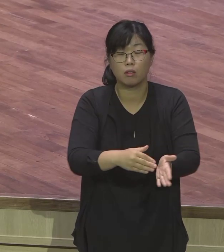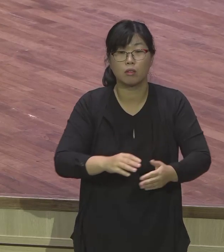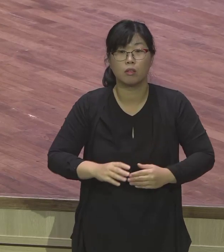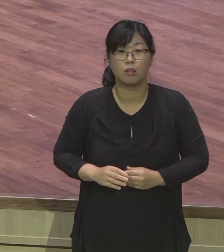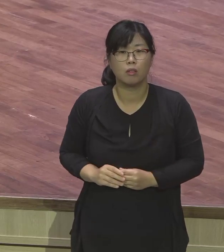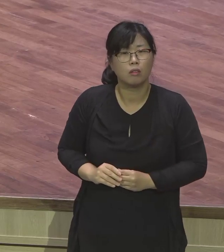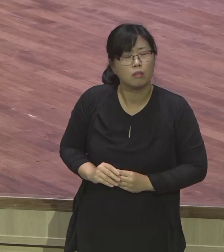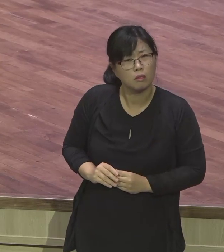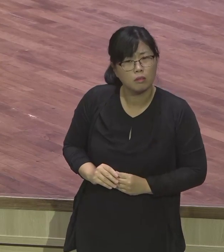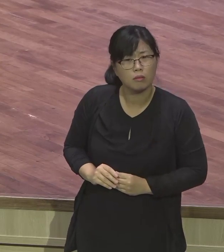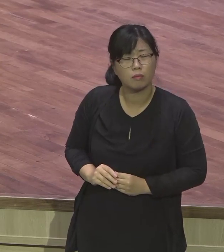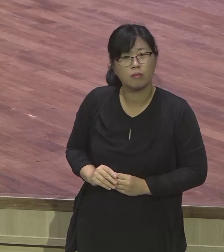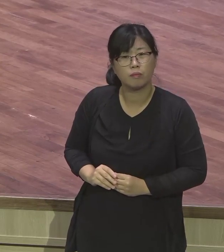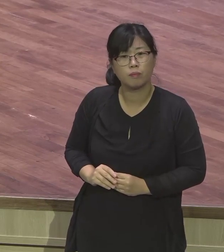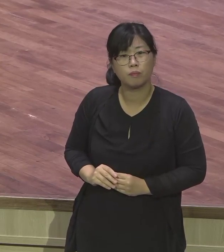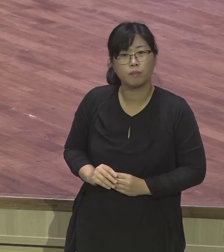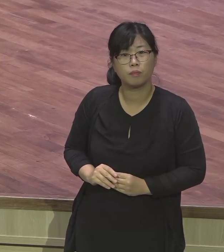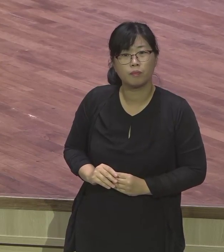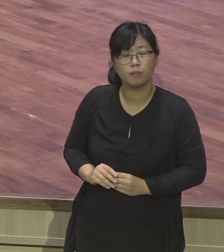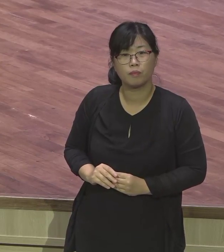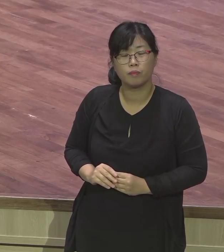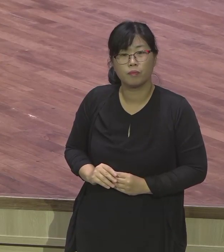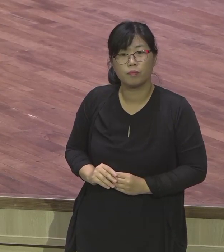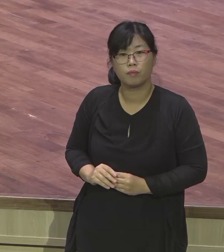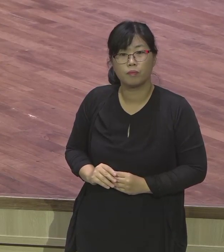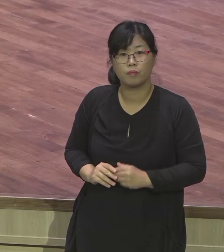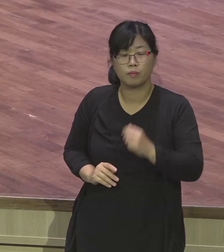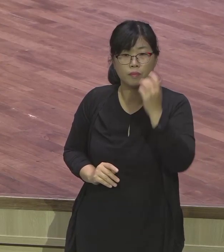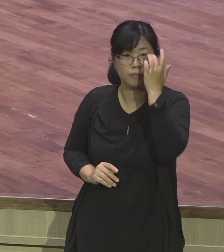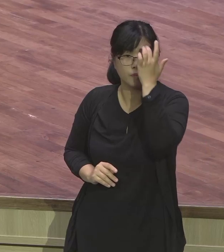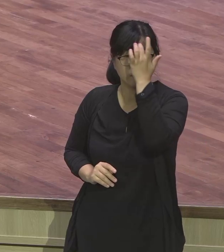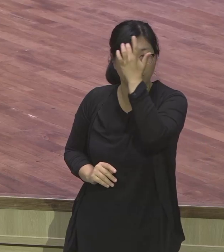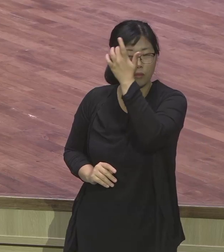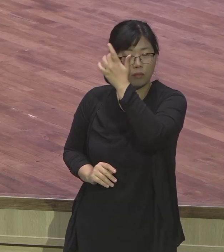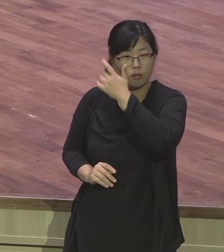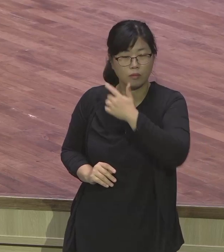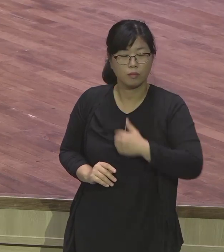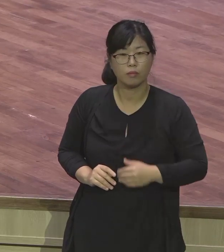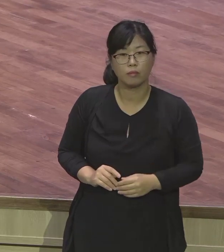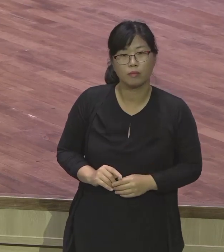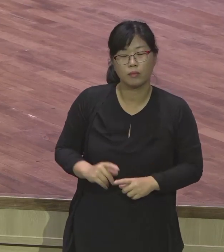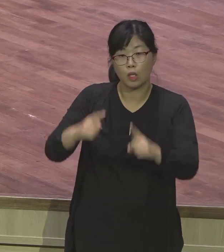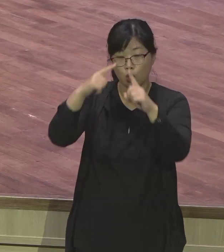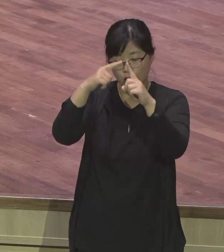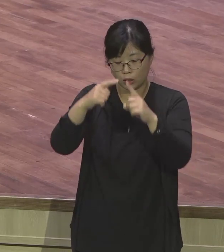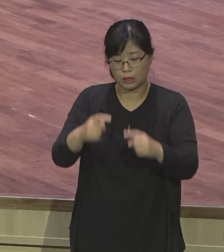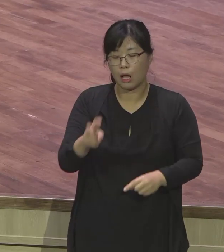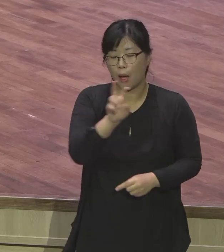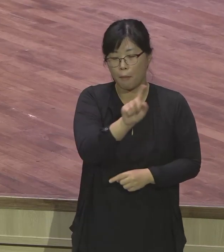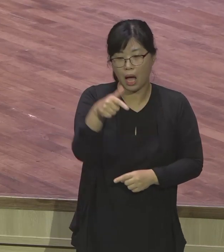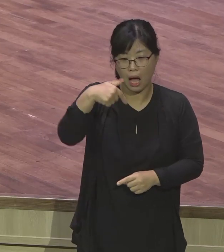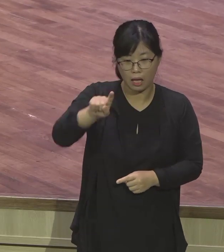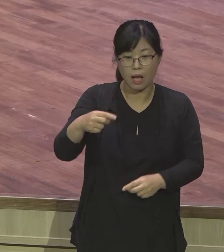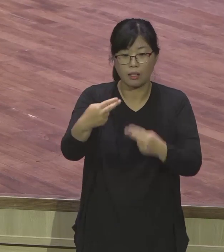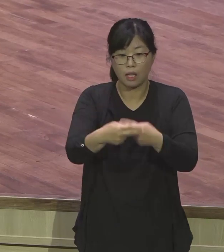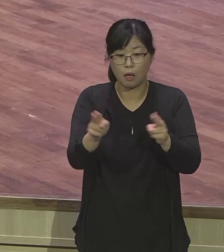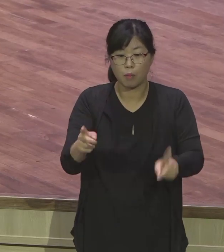맹박을 받은 그 평신도들, 집사, 권사, 장로, 알류 명예 박사학이요.